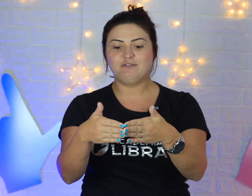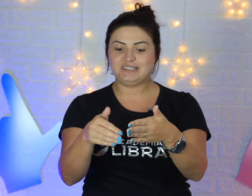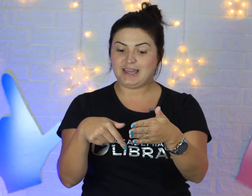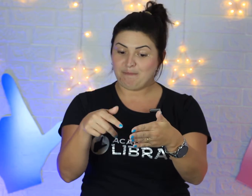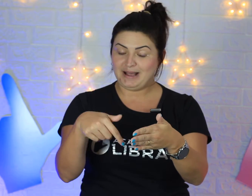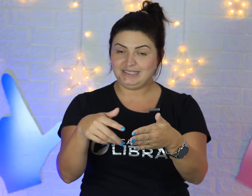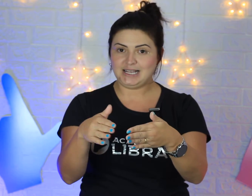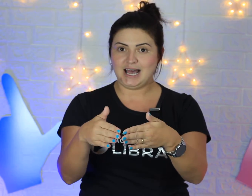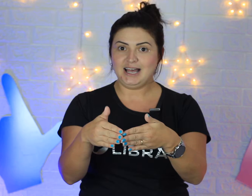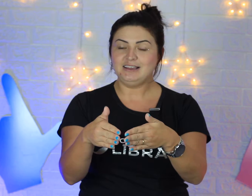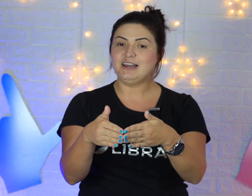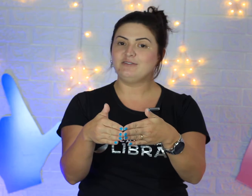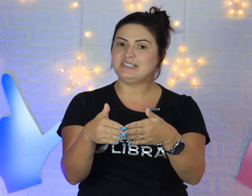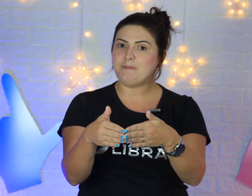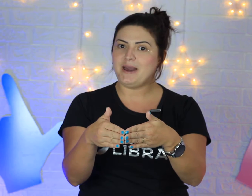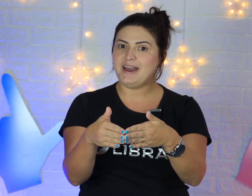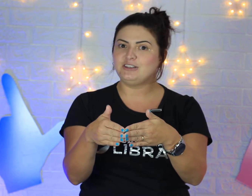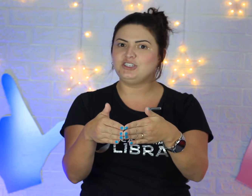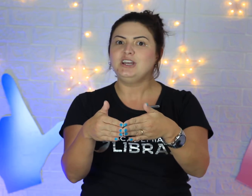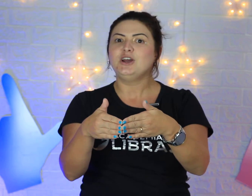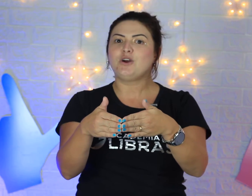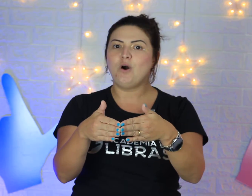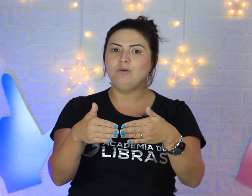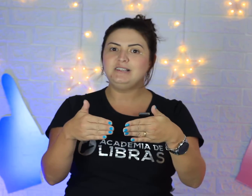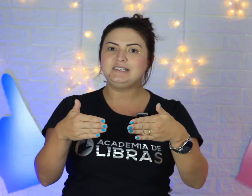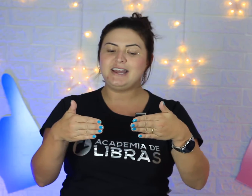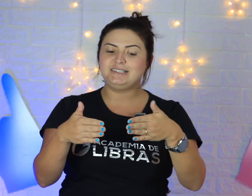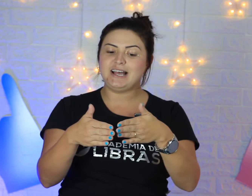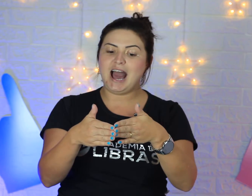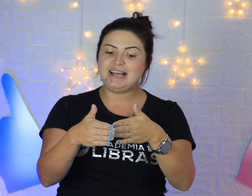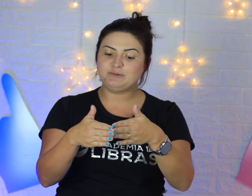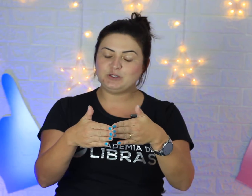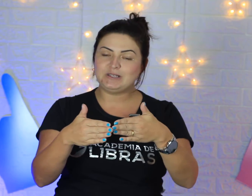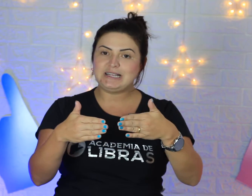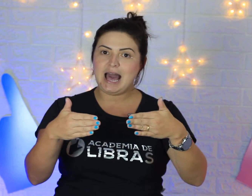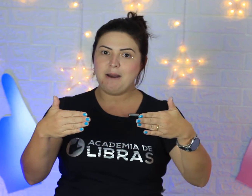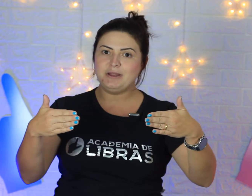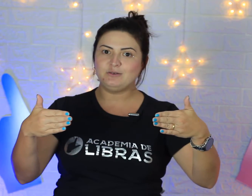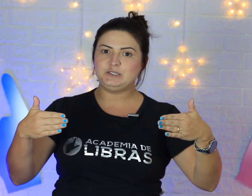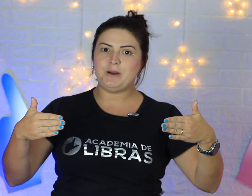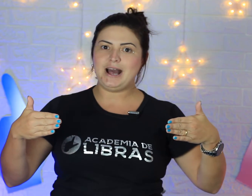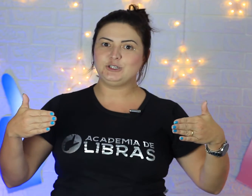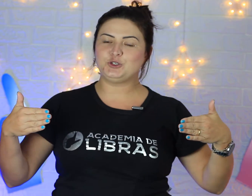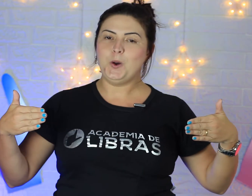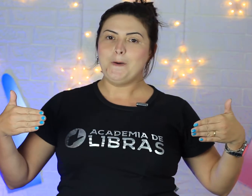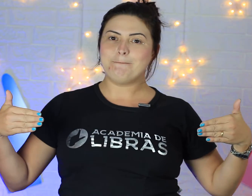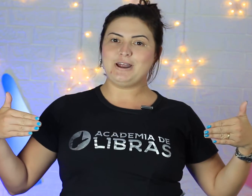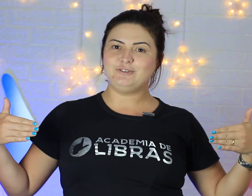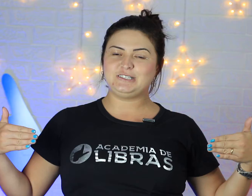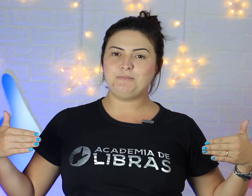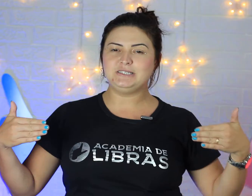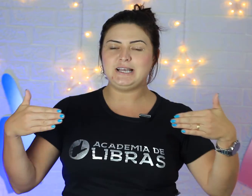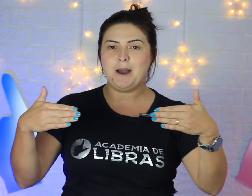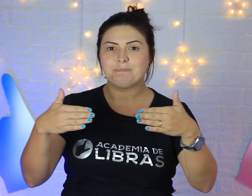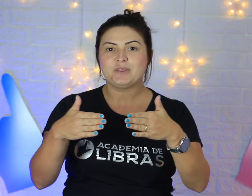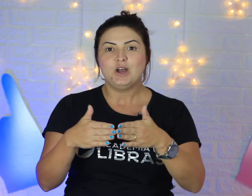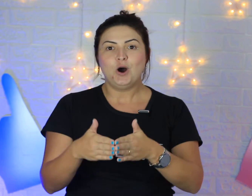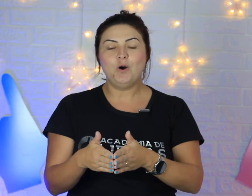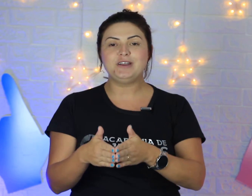você quer passar e aí você pede com licença. Aí as pessoas abrem o espaço pra você passar. Ou